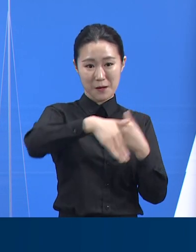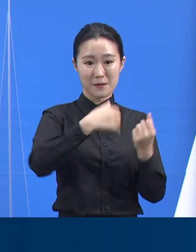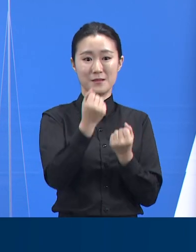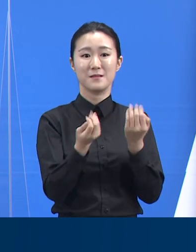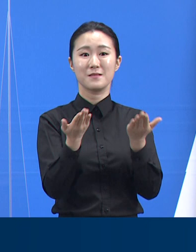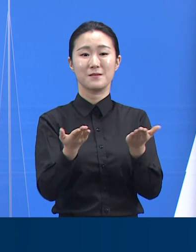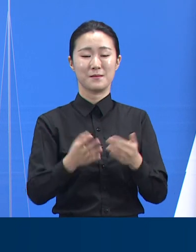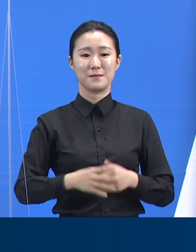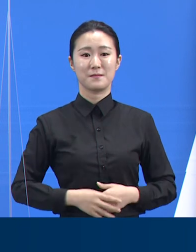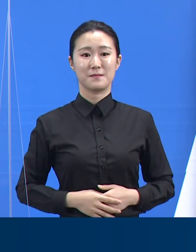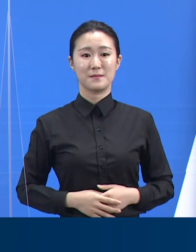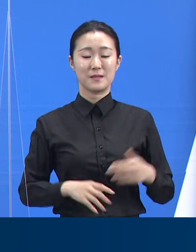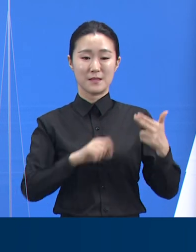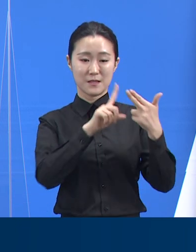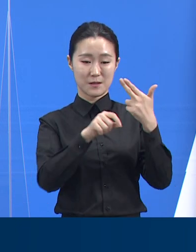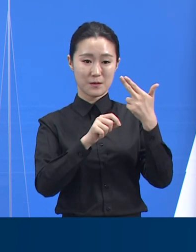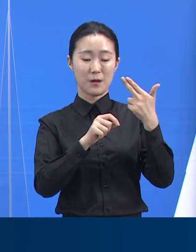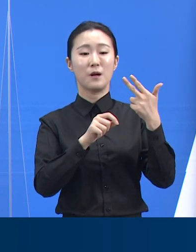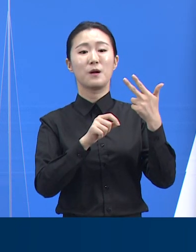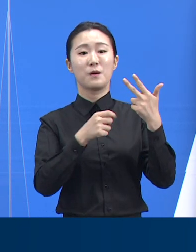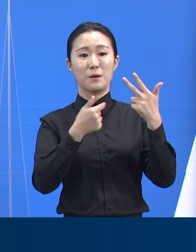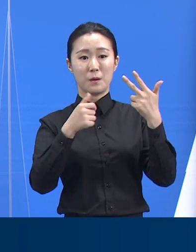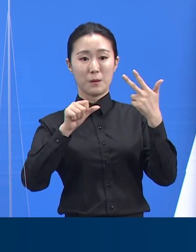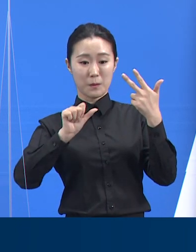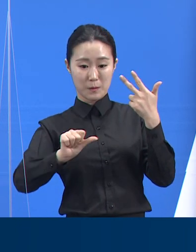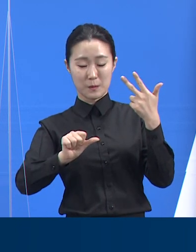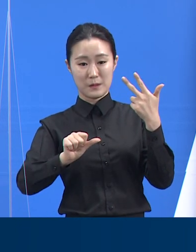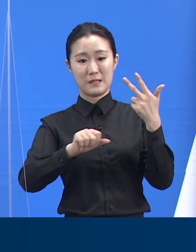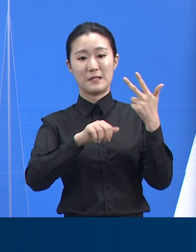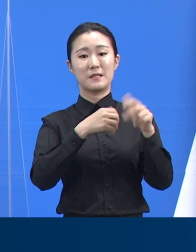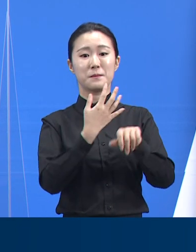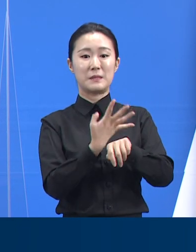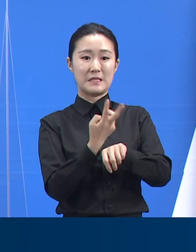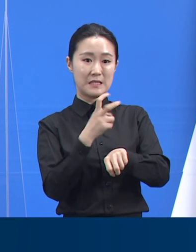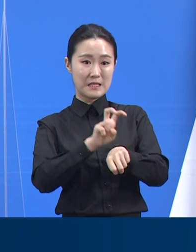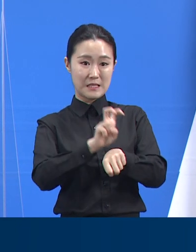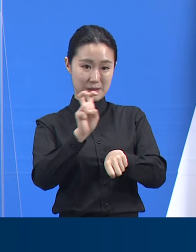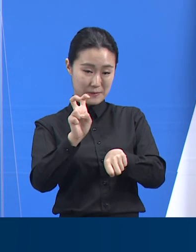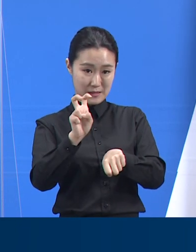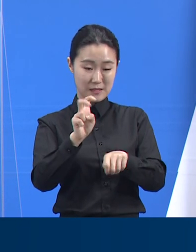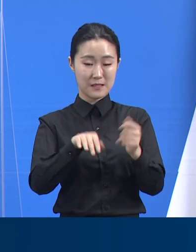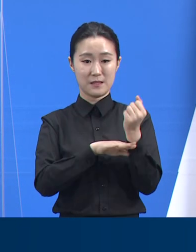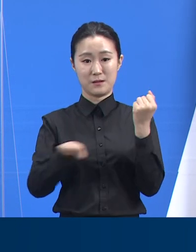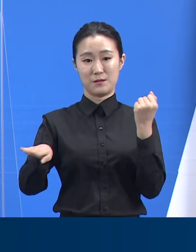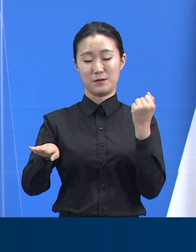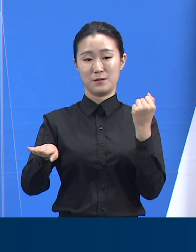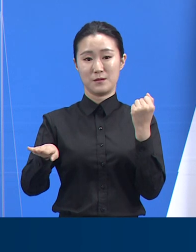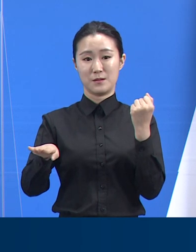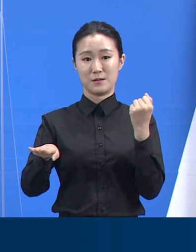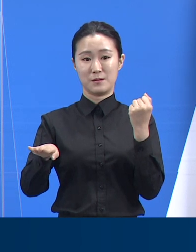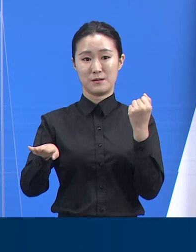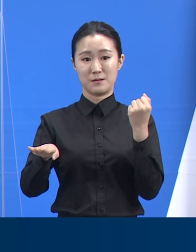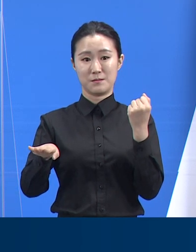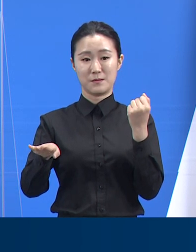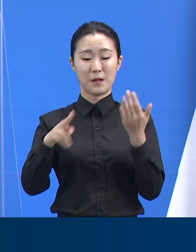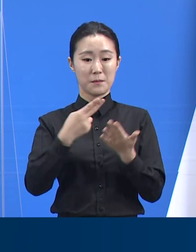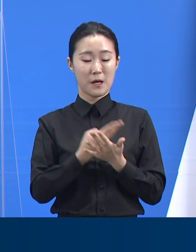7월 5일 20시 기준 일반과 중증 환자 병상을 합한 도내 의료기관 확보 병상은 총